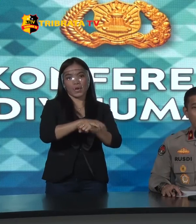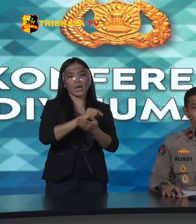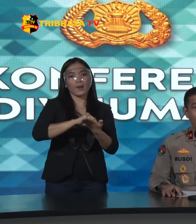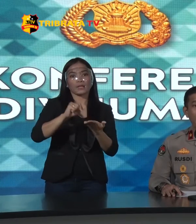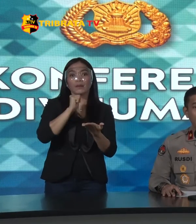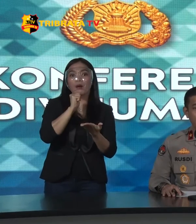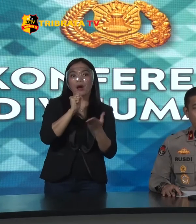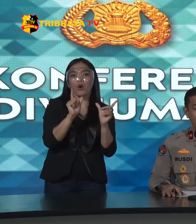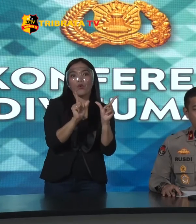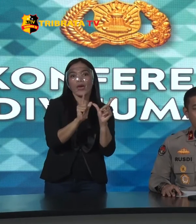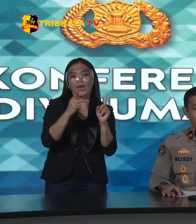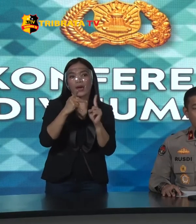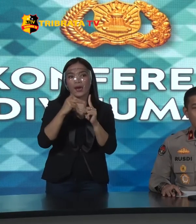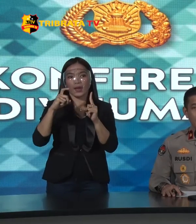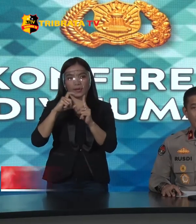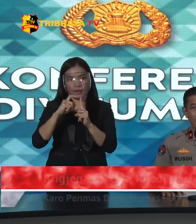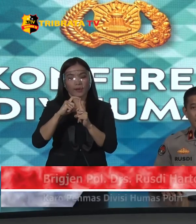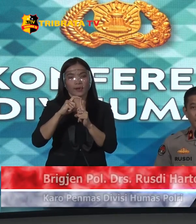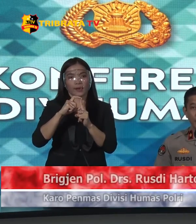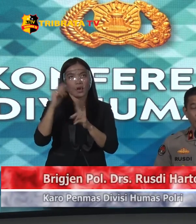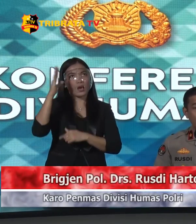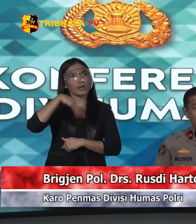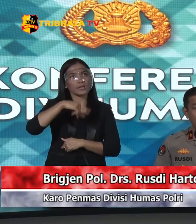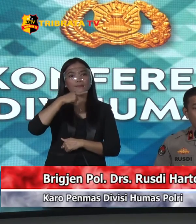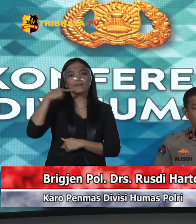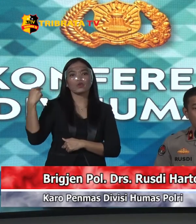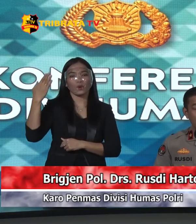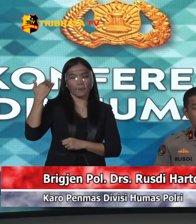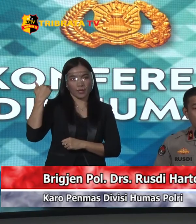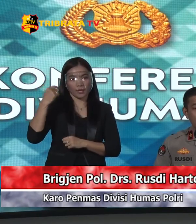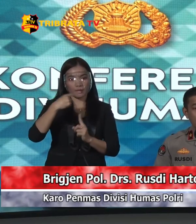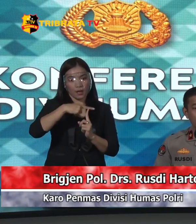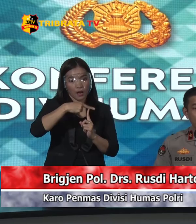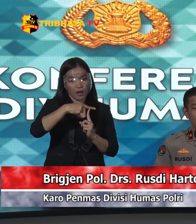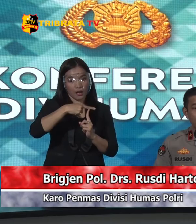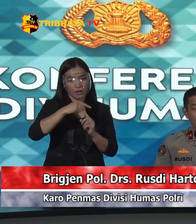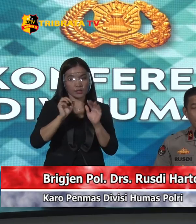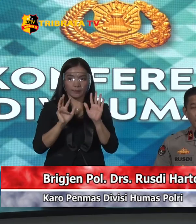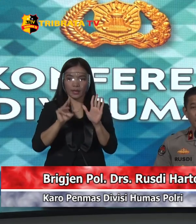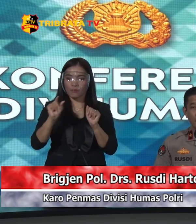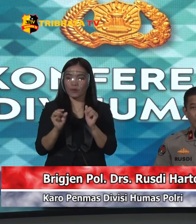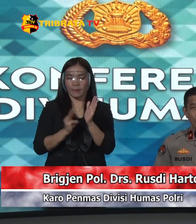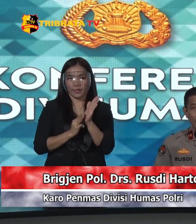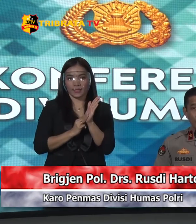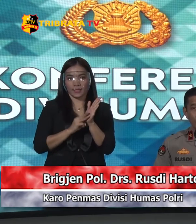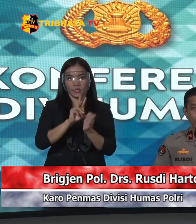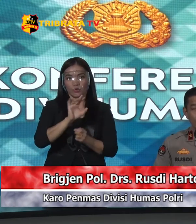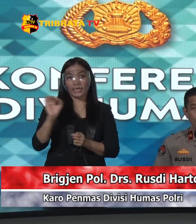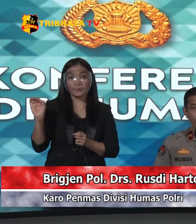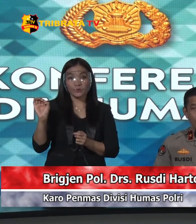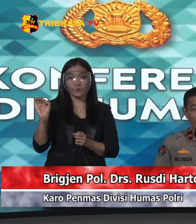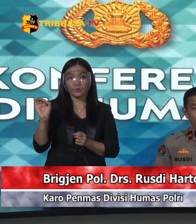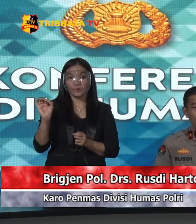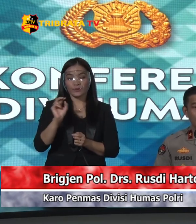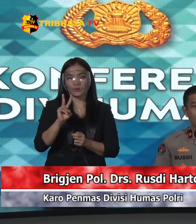nama WHD Ya Hari Minggu kemarin Tanggal 9 Mei 2021